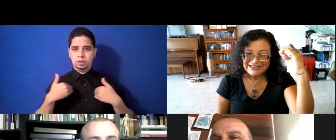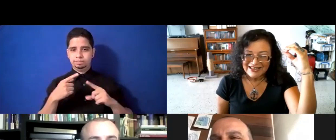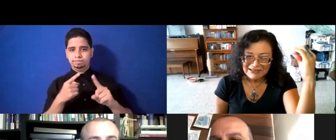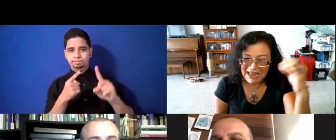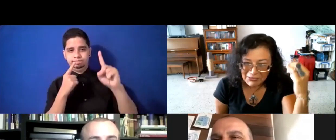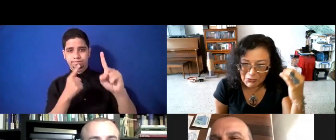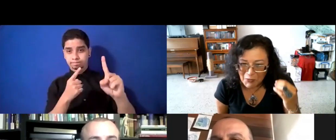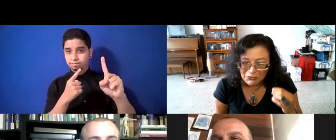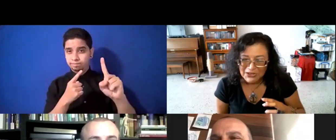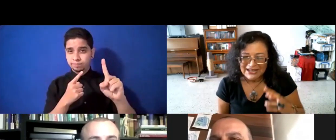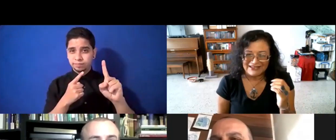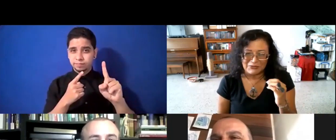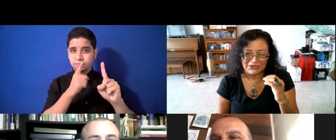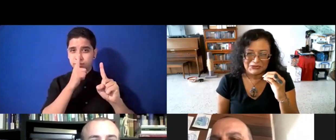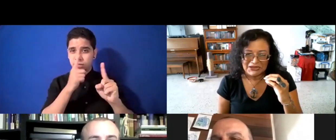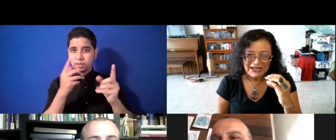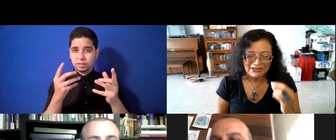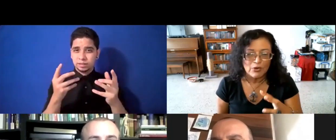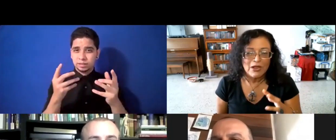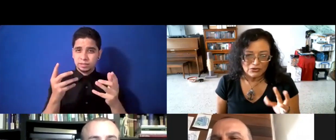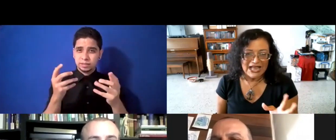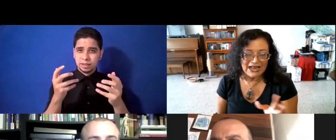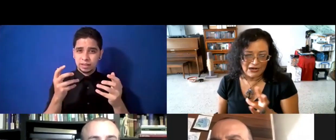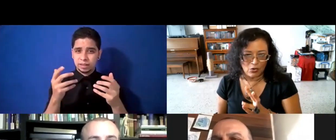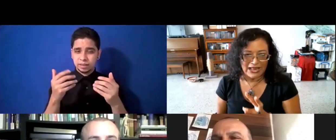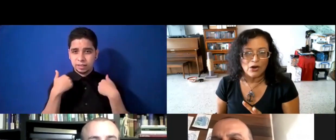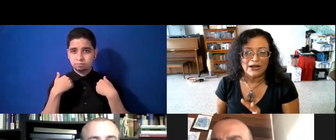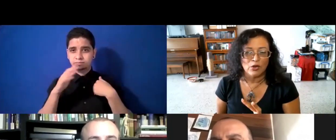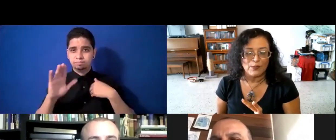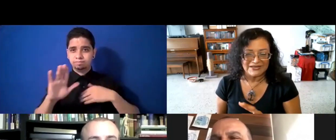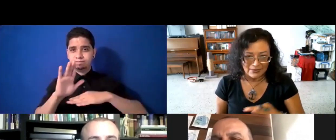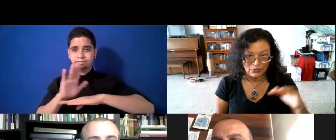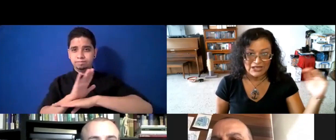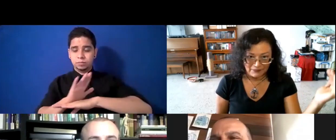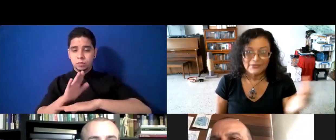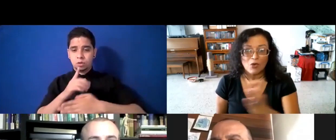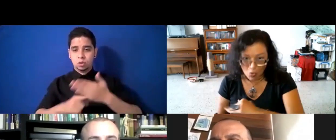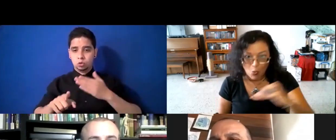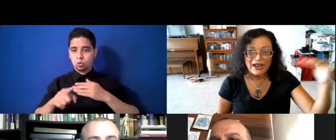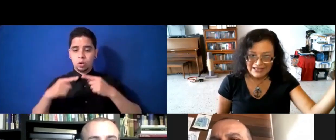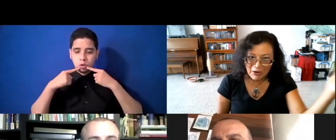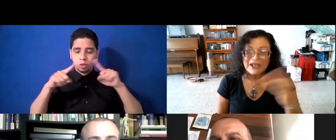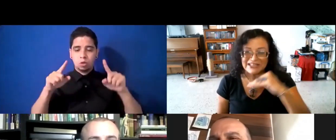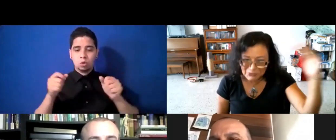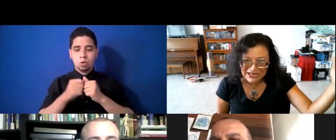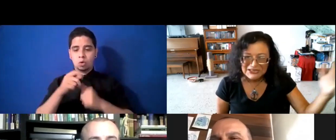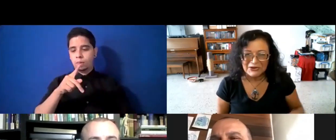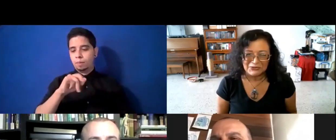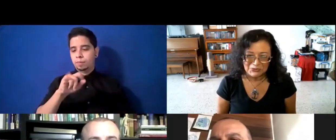diseñado cómo tú querías hacer tu pintor antes. O sea, lo que has logrado con Pisa Brosa, ¿concuerda con ese sueño que tú